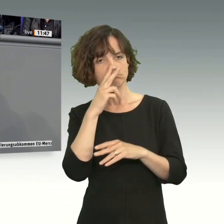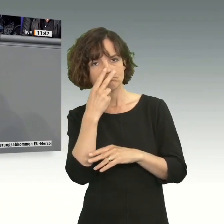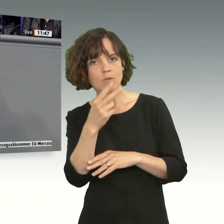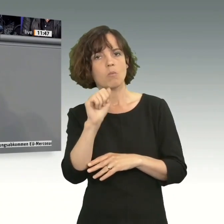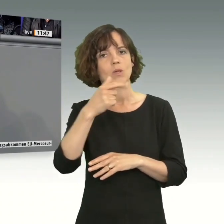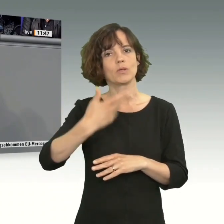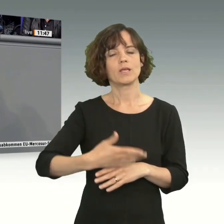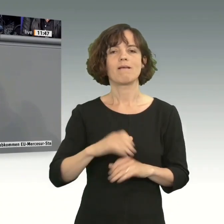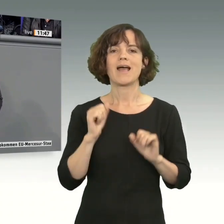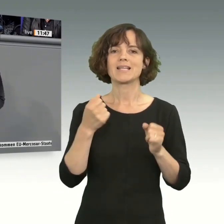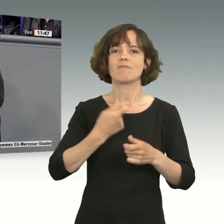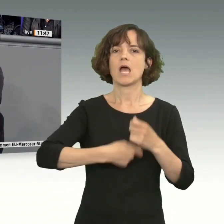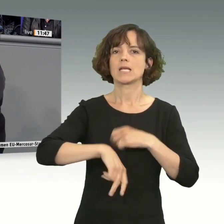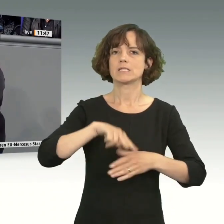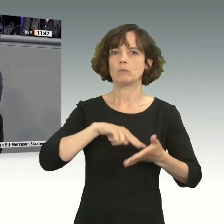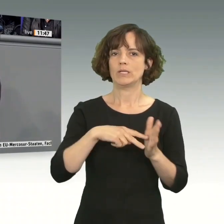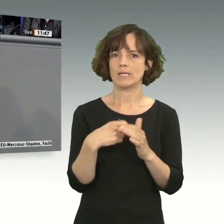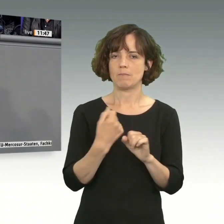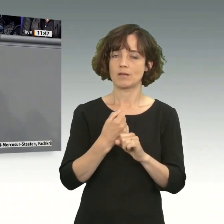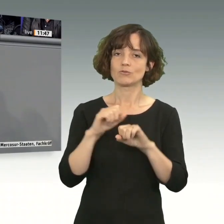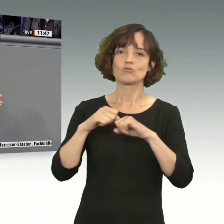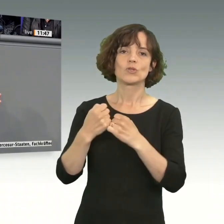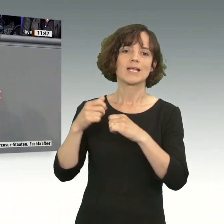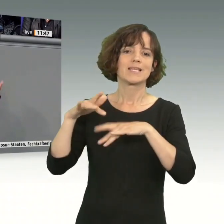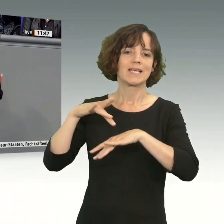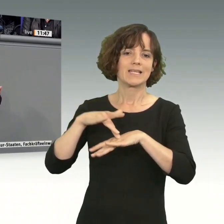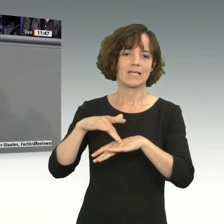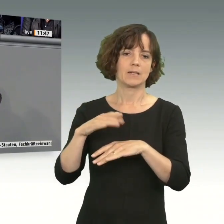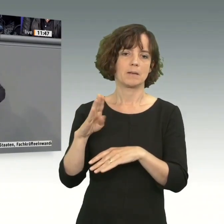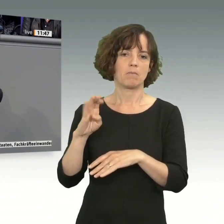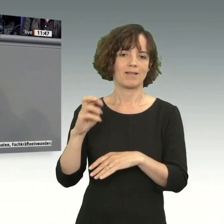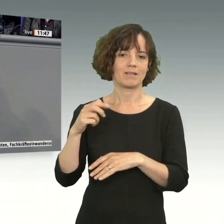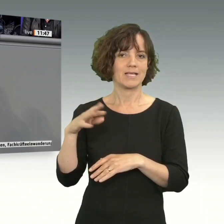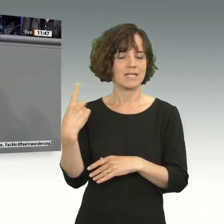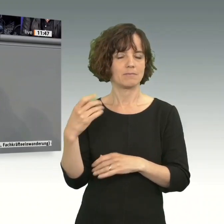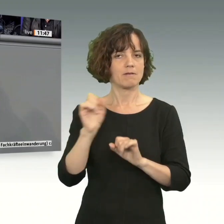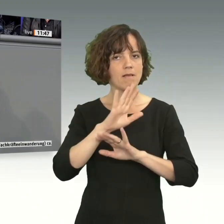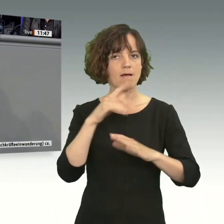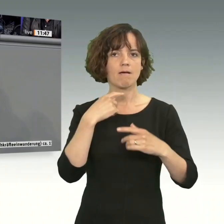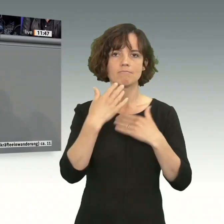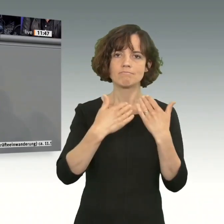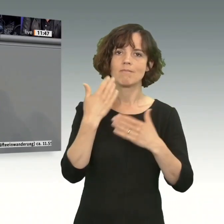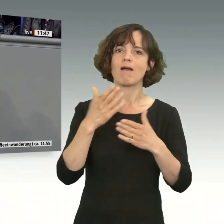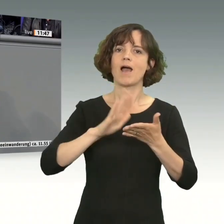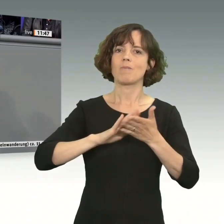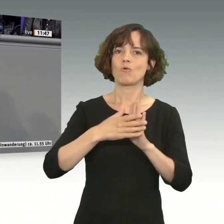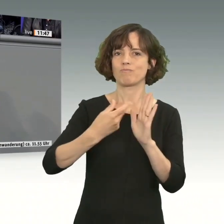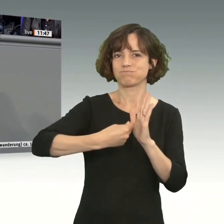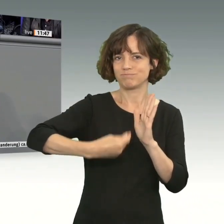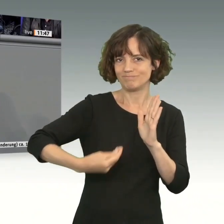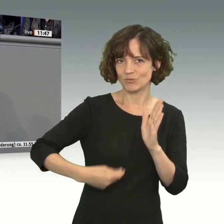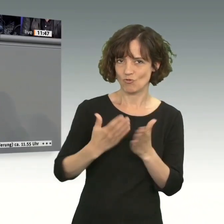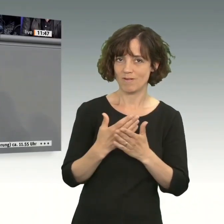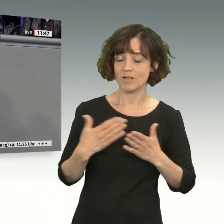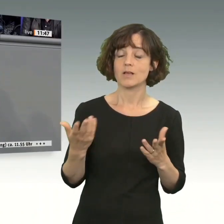Handelspolitik zu betreiben. Die Staatssekretärin Branden hat sehr eindrucksvoll hier dargelegt, welche Abkommen bereits geschlossen wurden. Und ich will auch an dieser